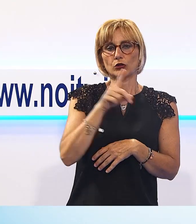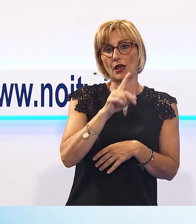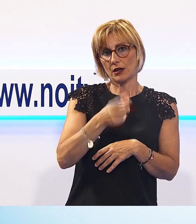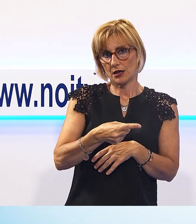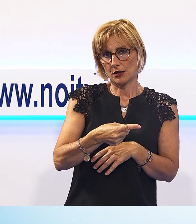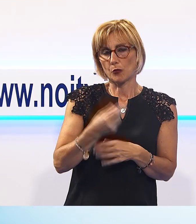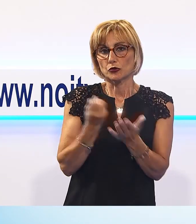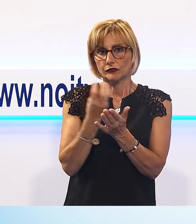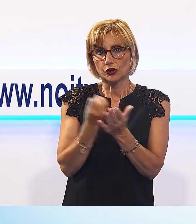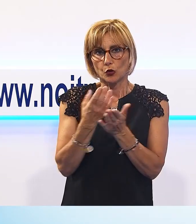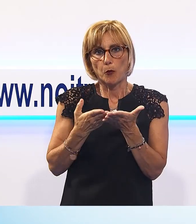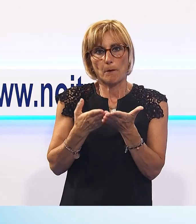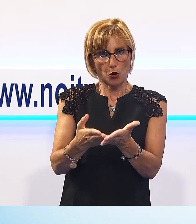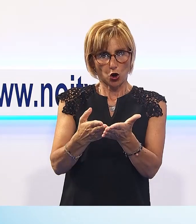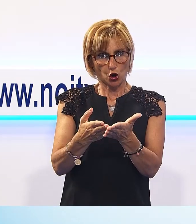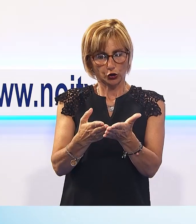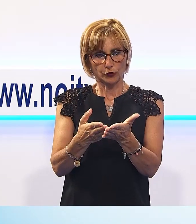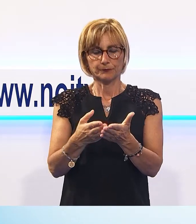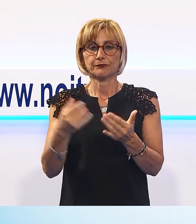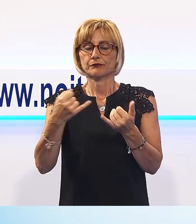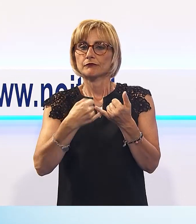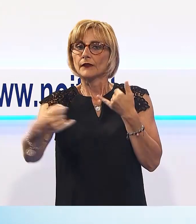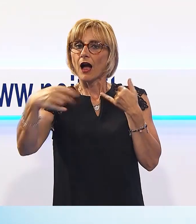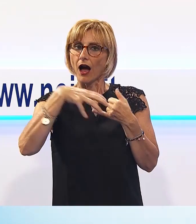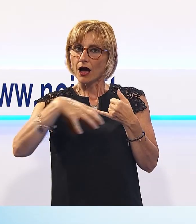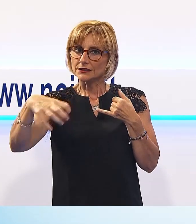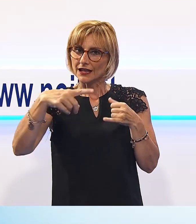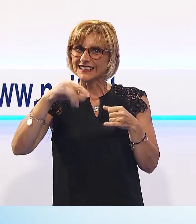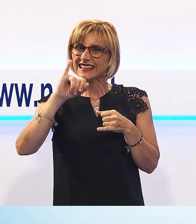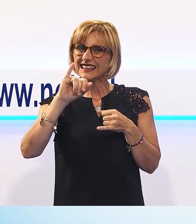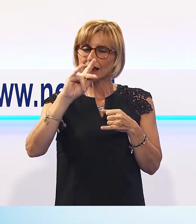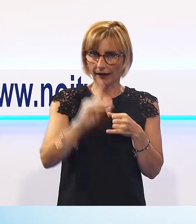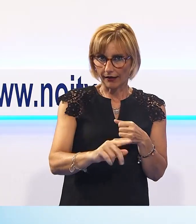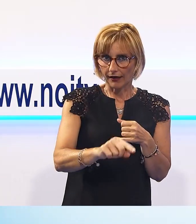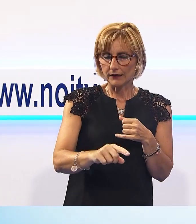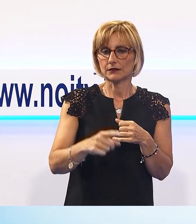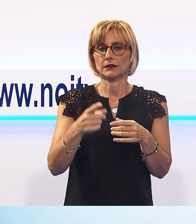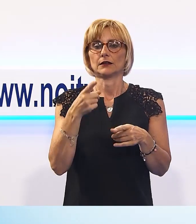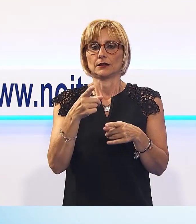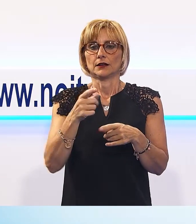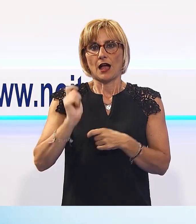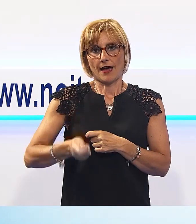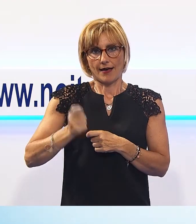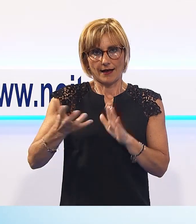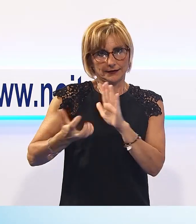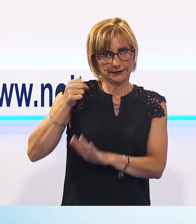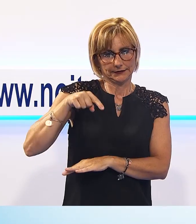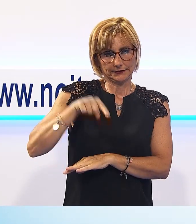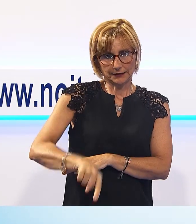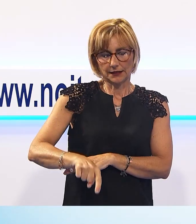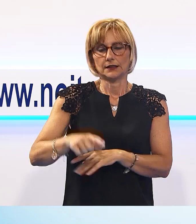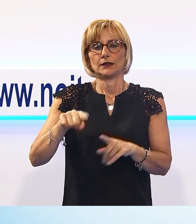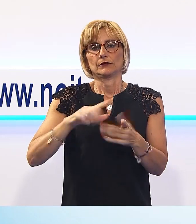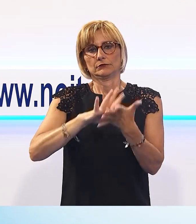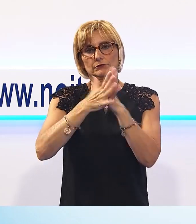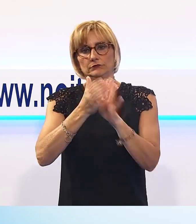portuale. Il ramo di azienda di iCare, che a maggio ha salvato all'asta la vecchia di Reggio Porto, sarà breve scorporato per passare in